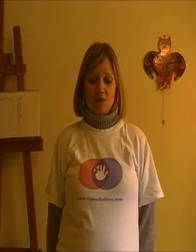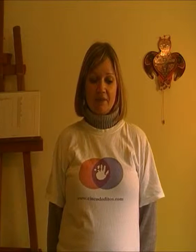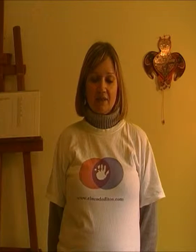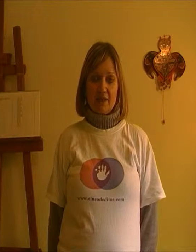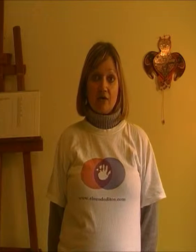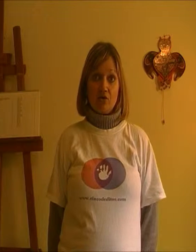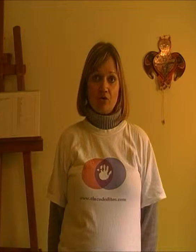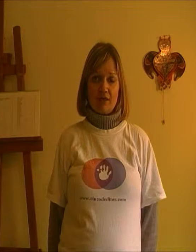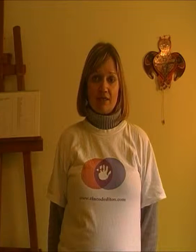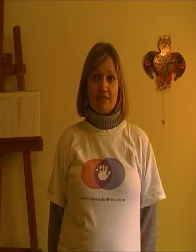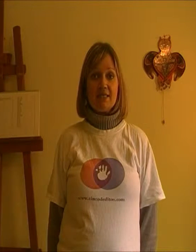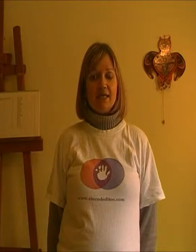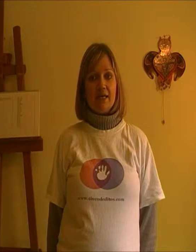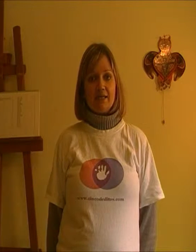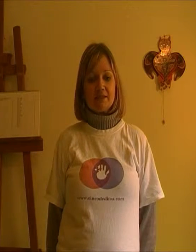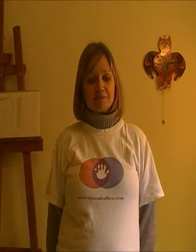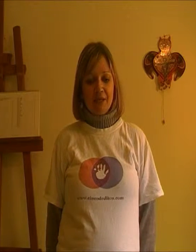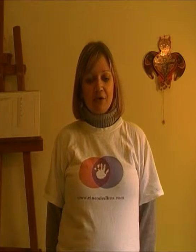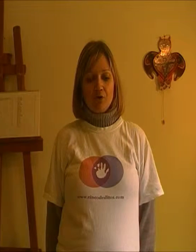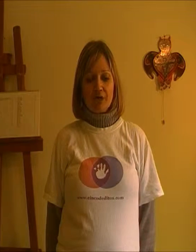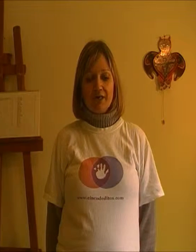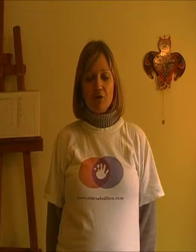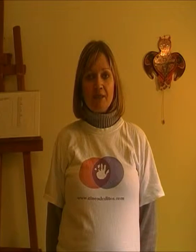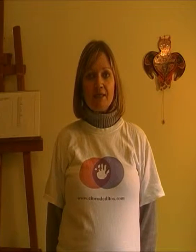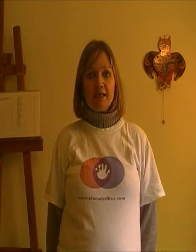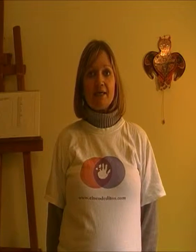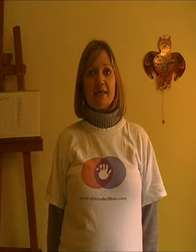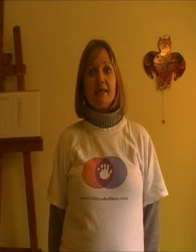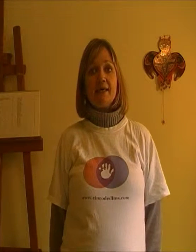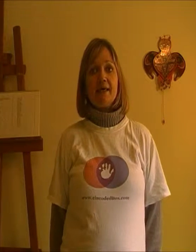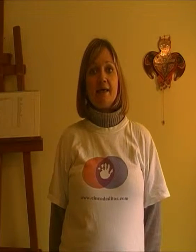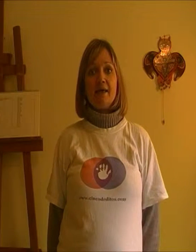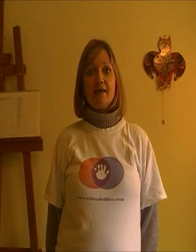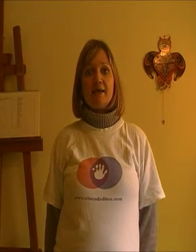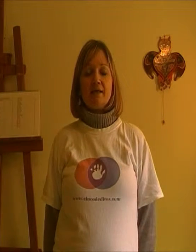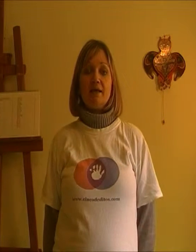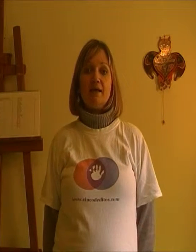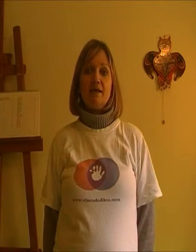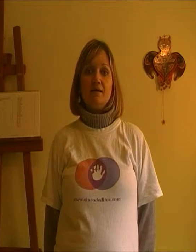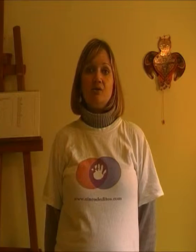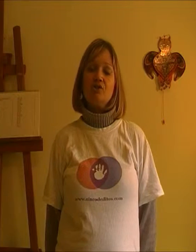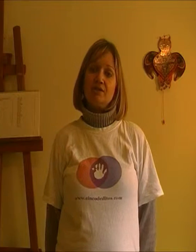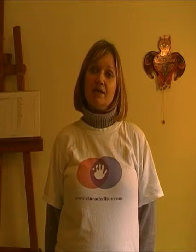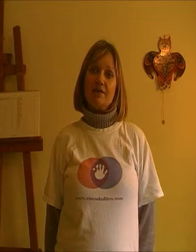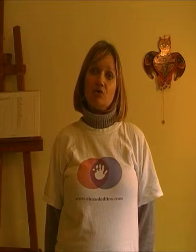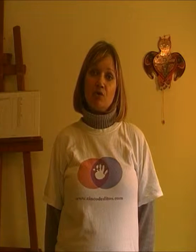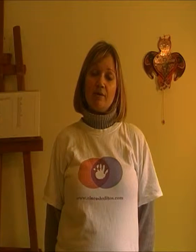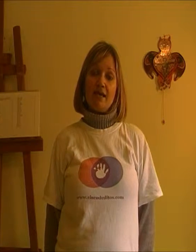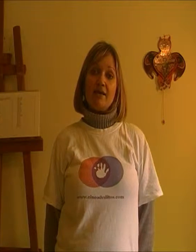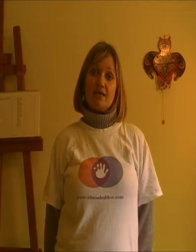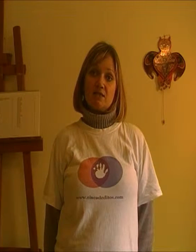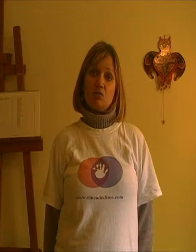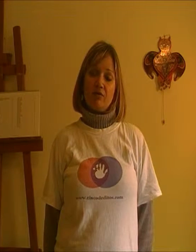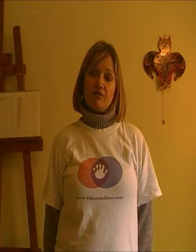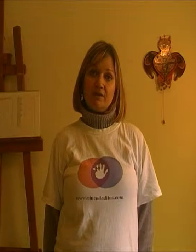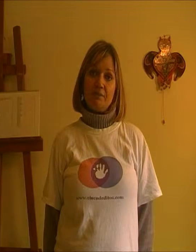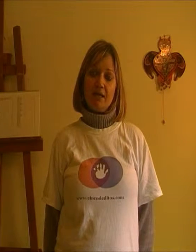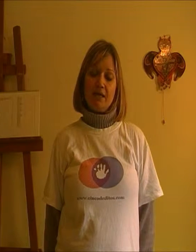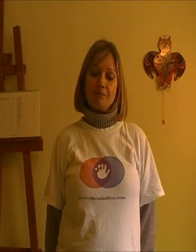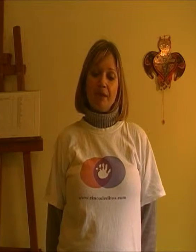seguramente ya conocéis. Es en inglés. Os quería comentar que, no sé si habéis oído hablar de la estimulación temprana,